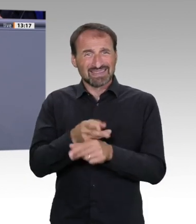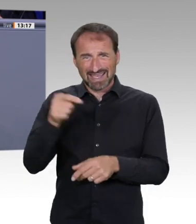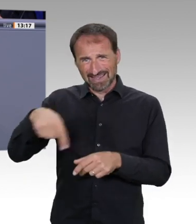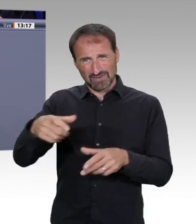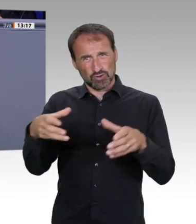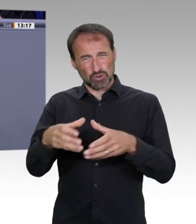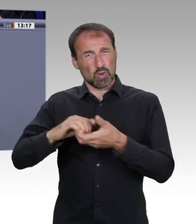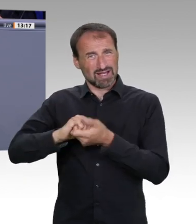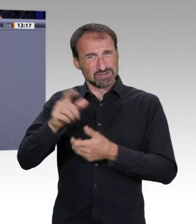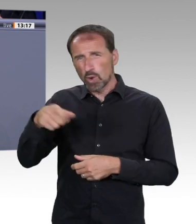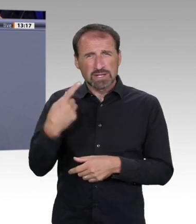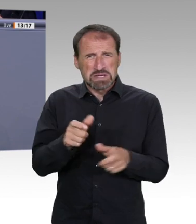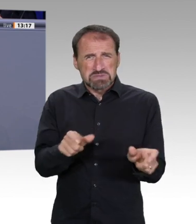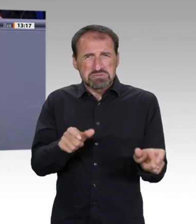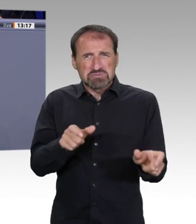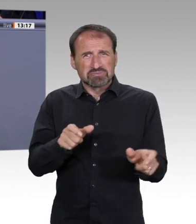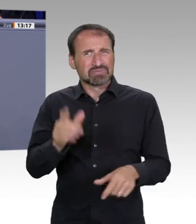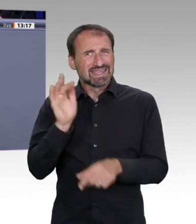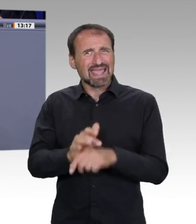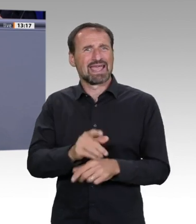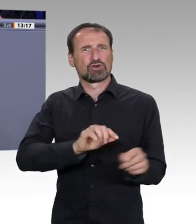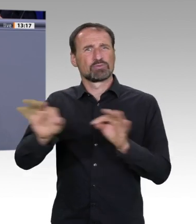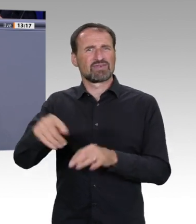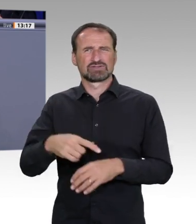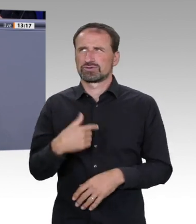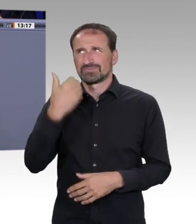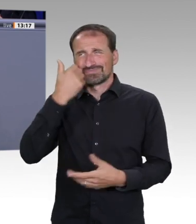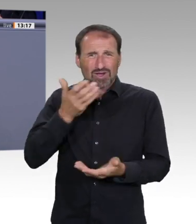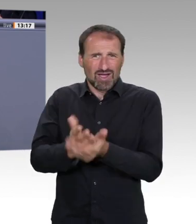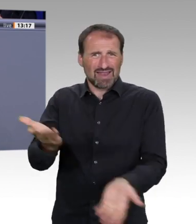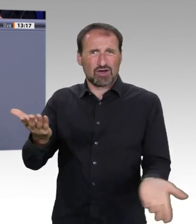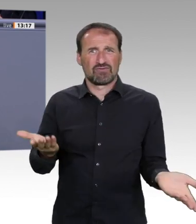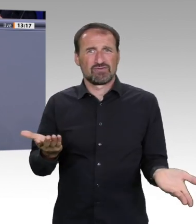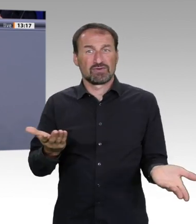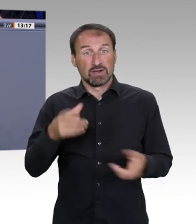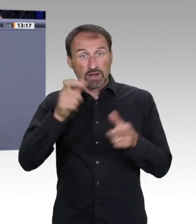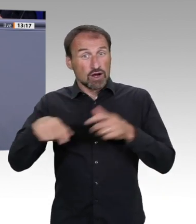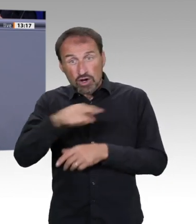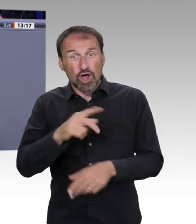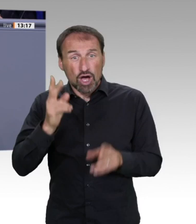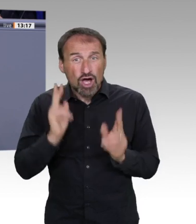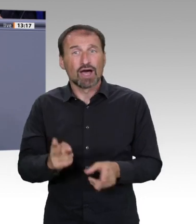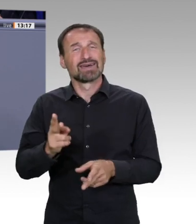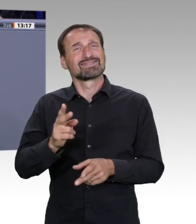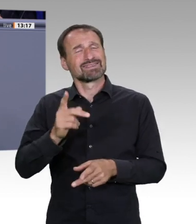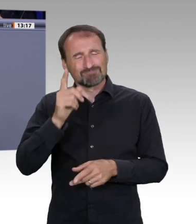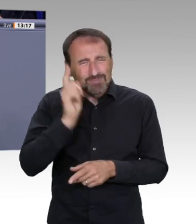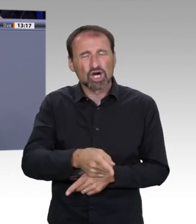beschleunigten Einsatz von künstlicher Intelligenz für eine nachhaltige öffentliche Verwaltung. Und wir fordern die Öffnung der Echtzeit-Fahrgasinformationen